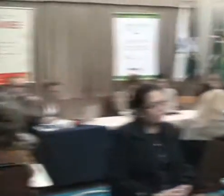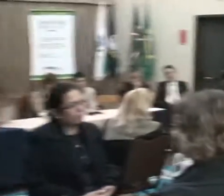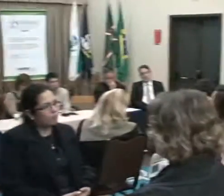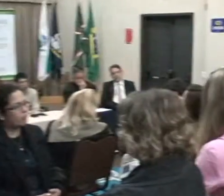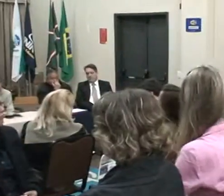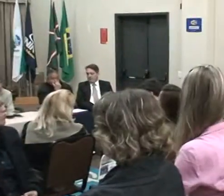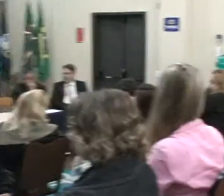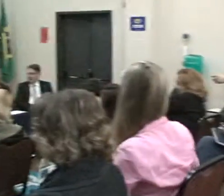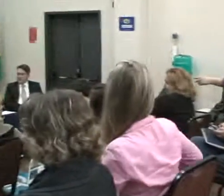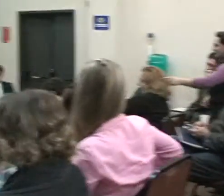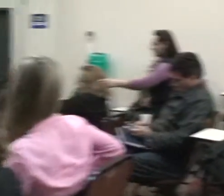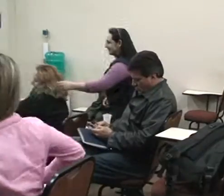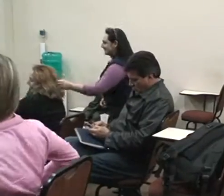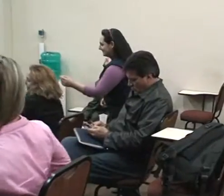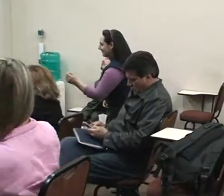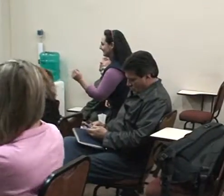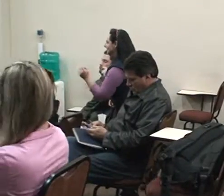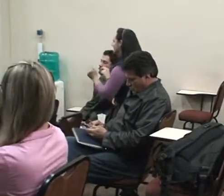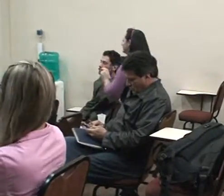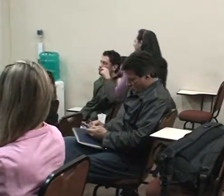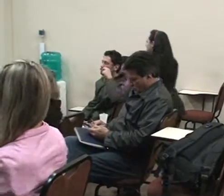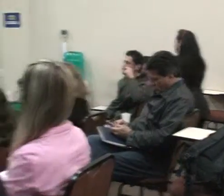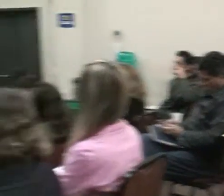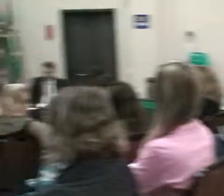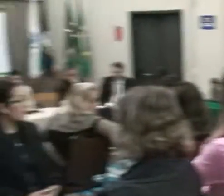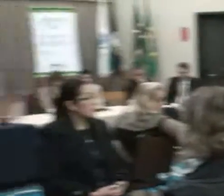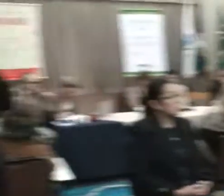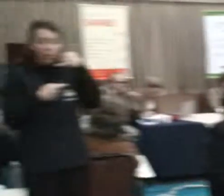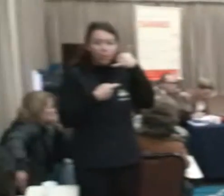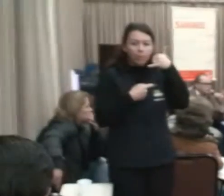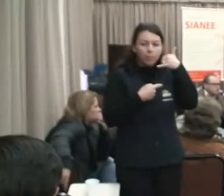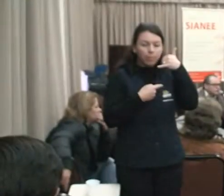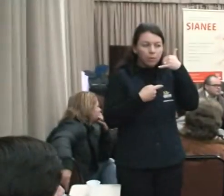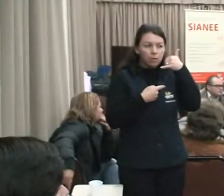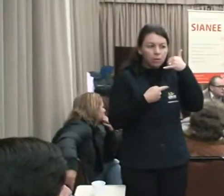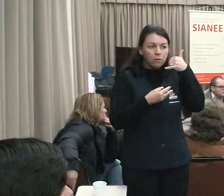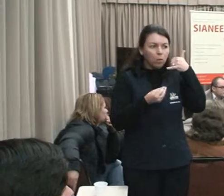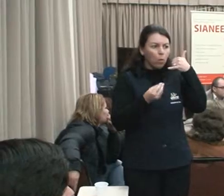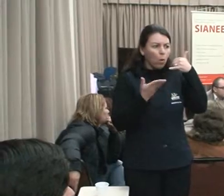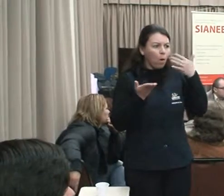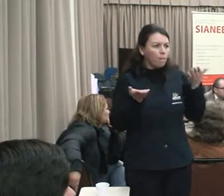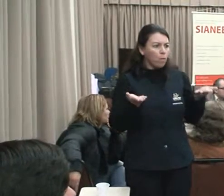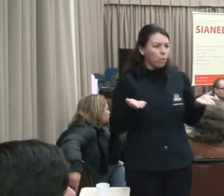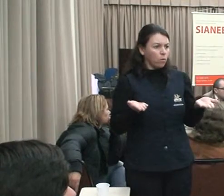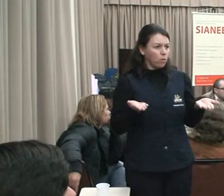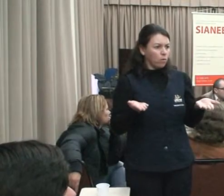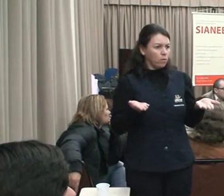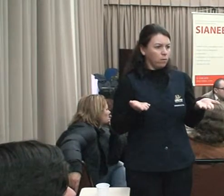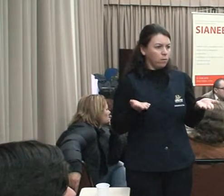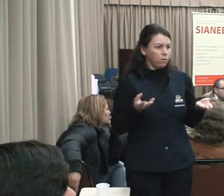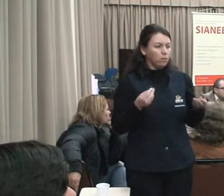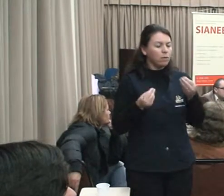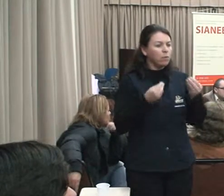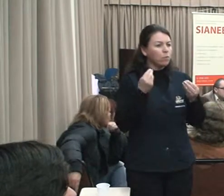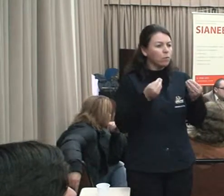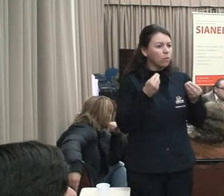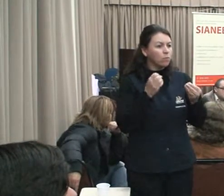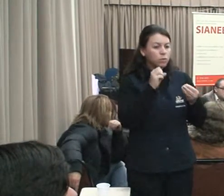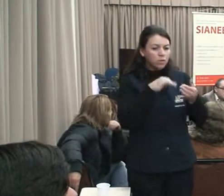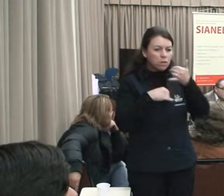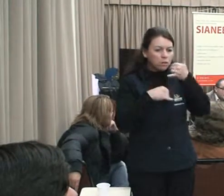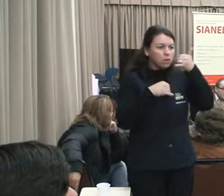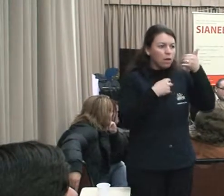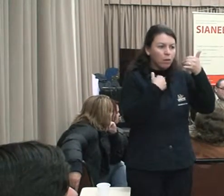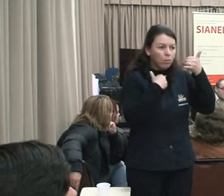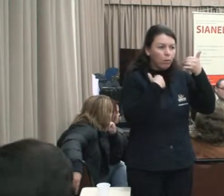Olha, amiga, o que você falou, eu assino embaixo, concordo 500%. Então, assim, nós